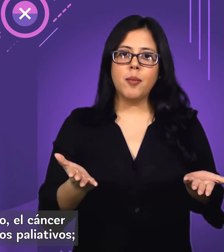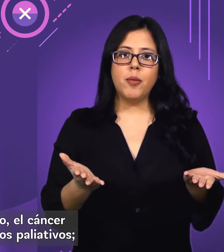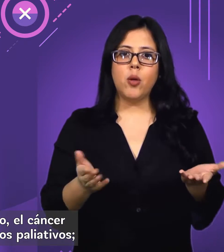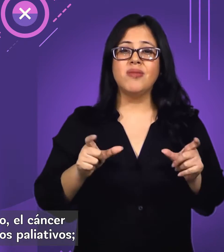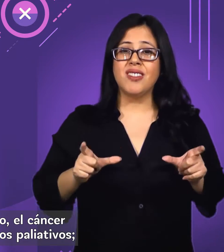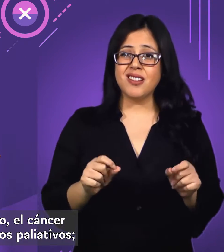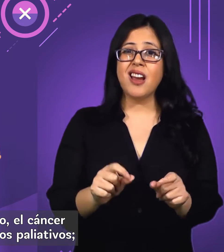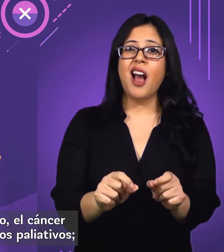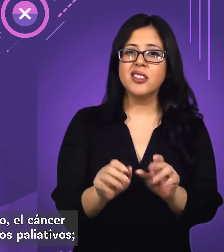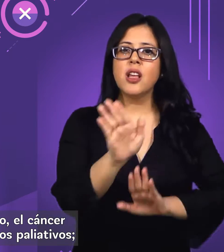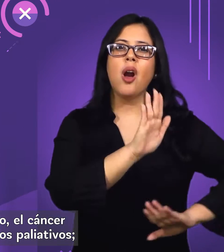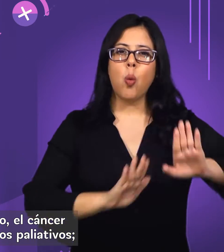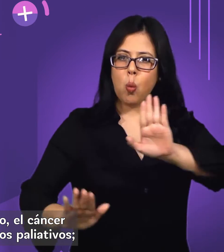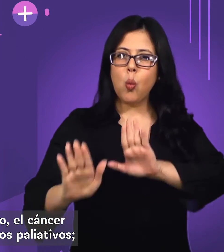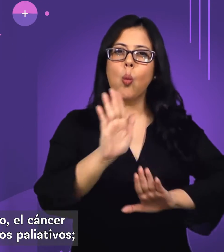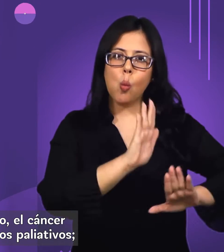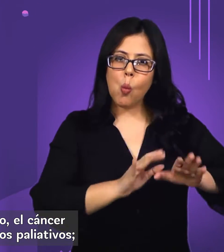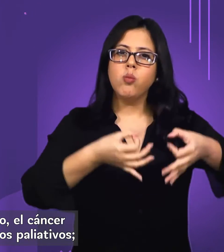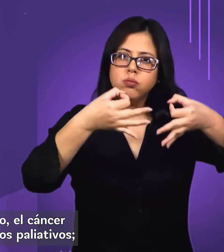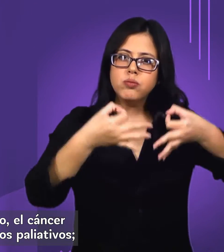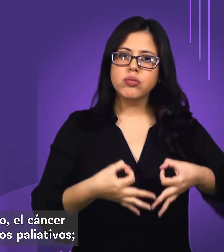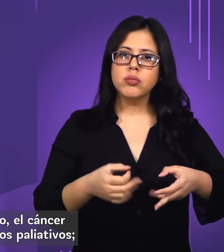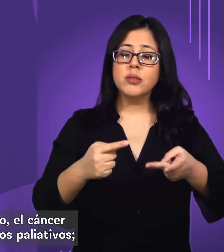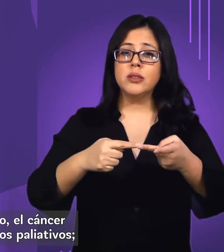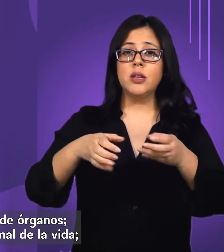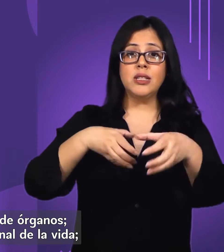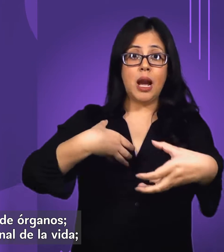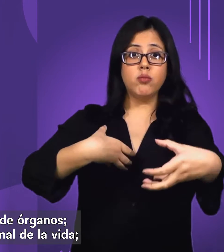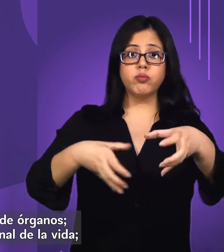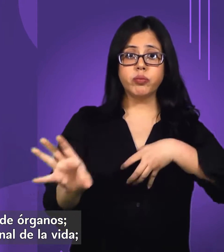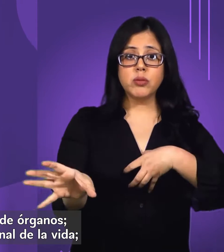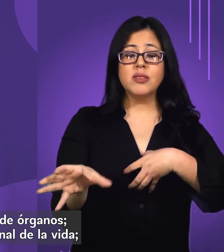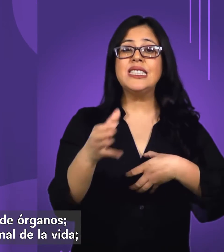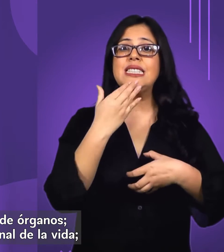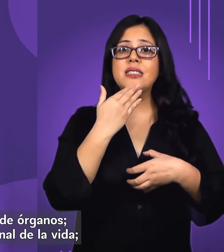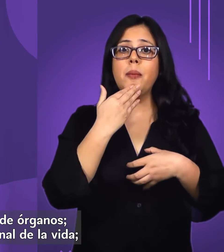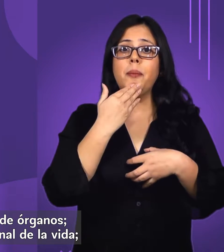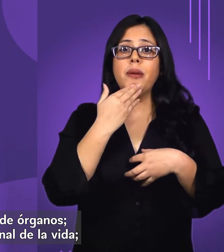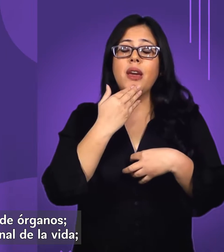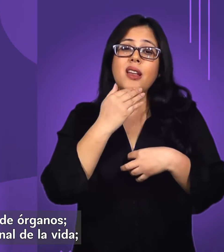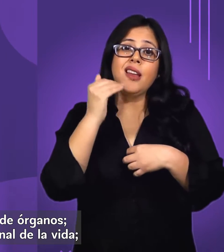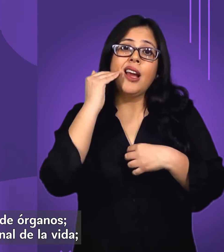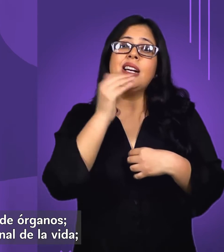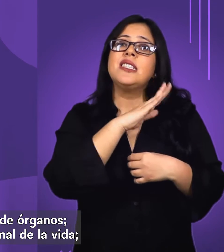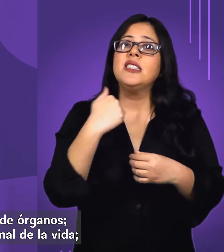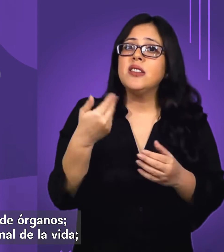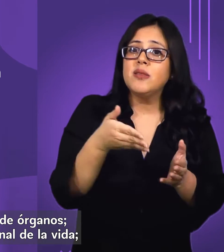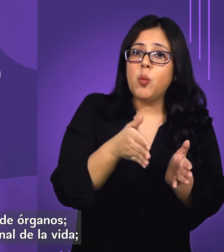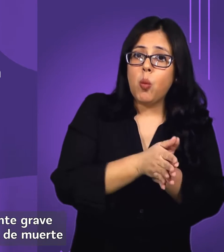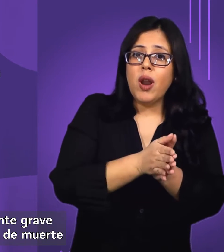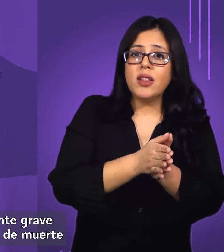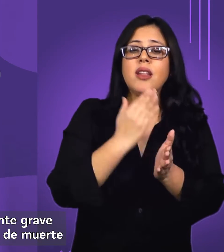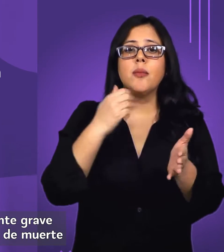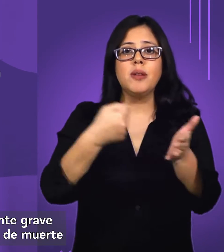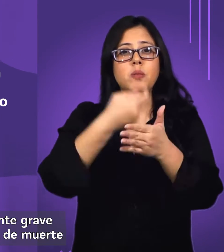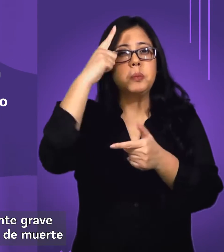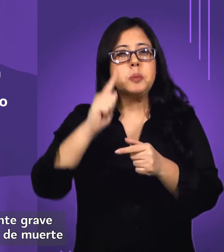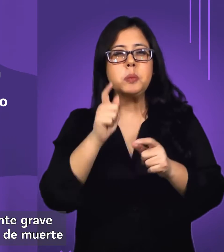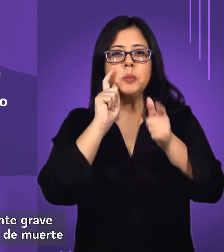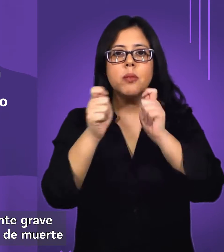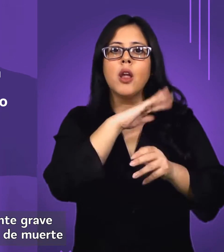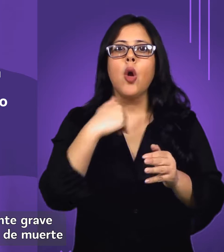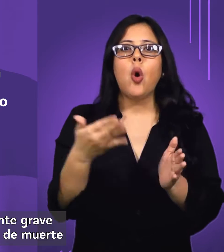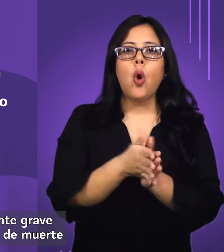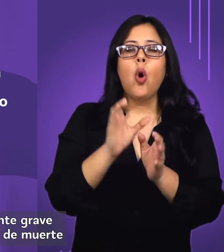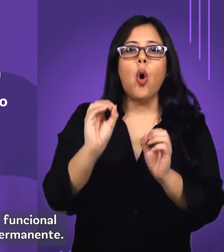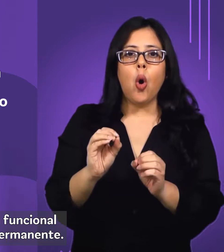por ejemplo, el cáncer y sus cuidados paliativos, trasplante de órganos, estado terminal de la vida y accidente grave